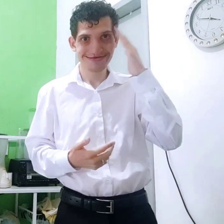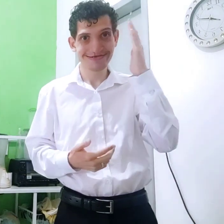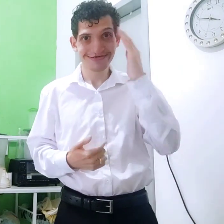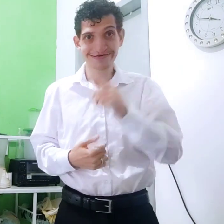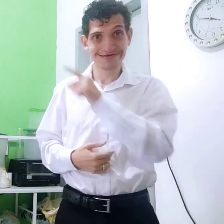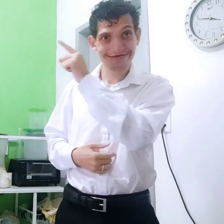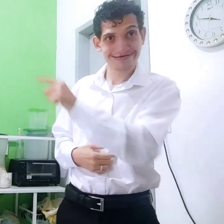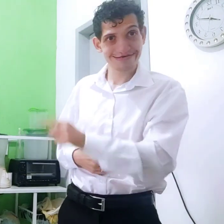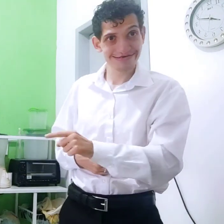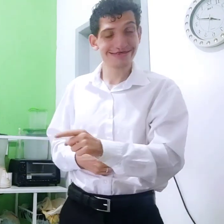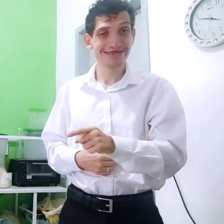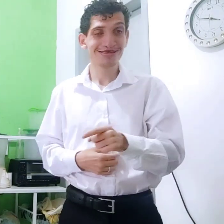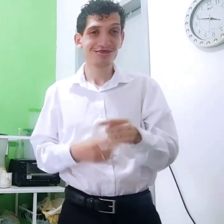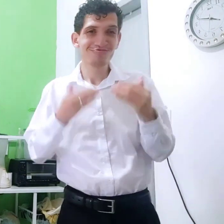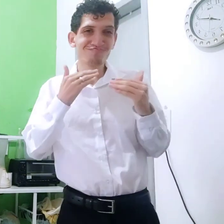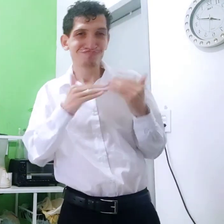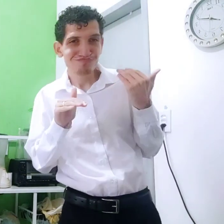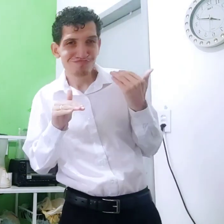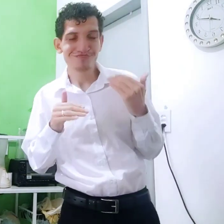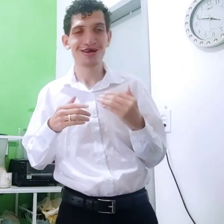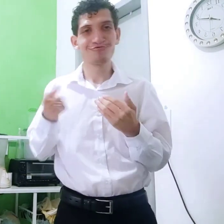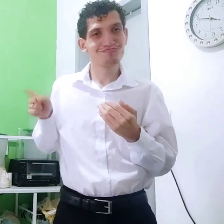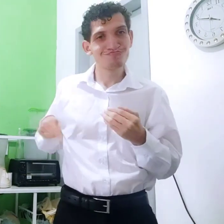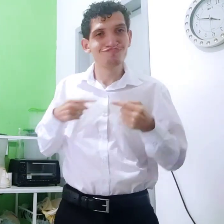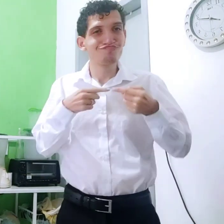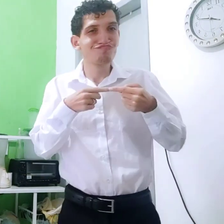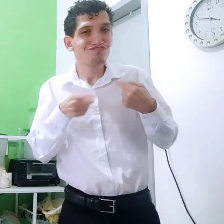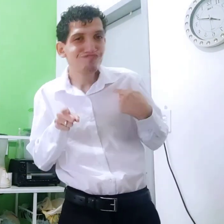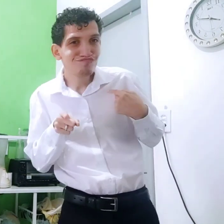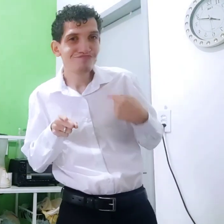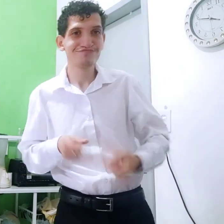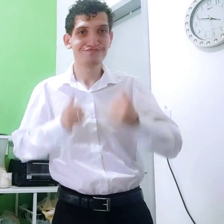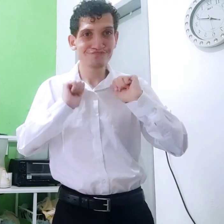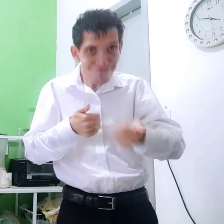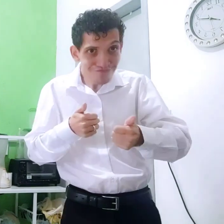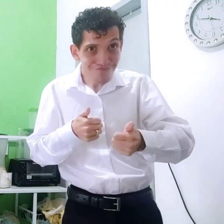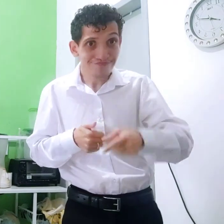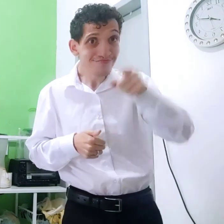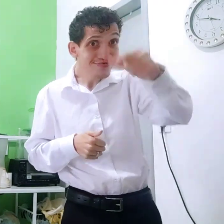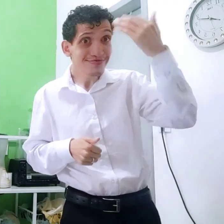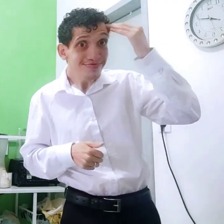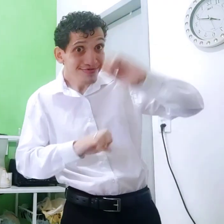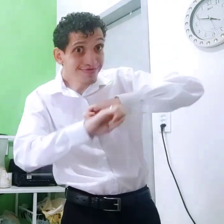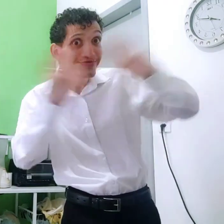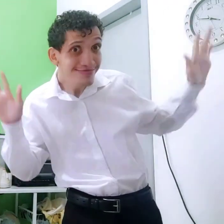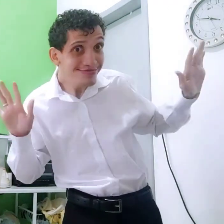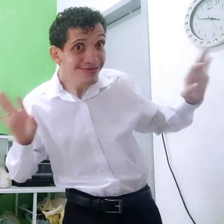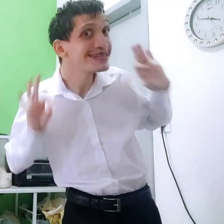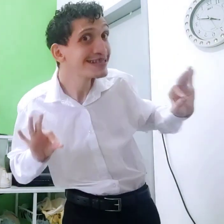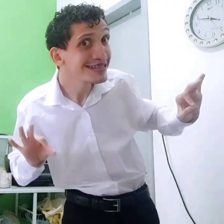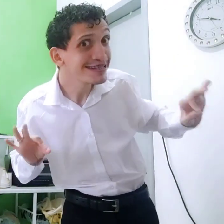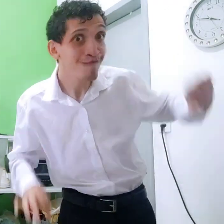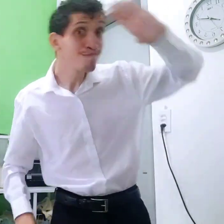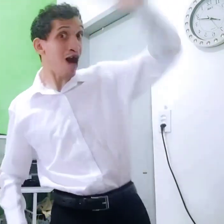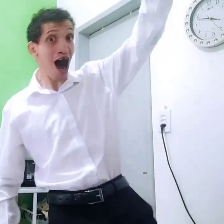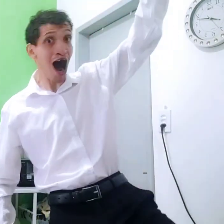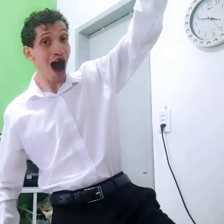Coisas. Entendeu? Então. Esses dois assim. E esses assim. Tá? Você aprendeu. Claro. Mesmo.